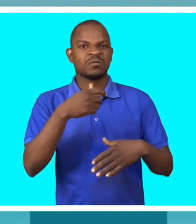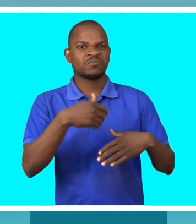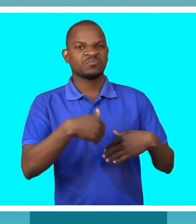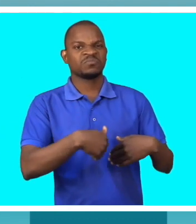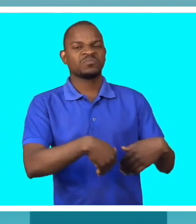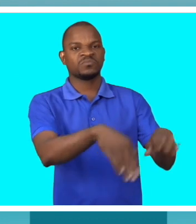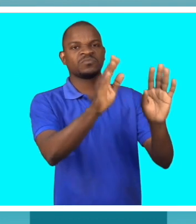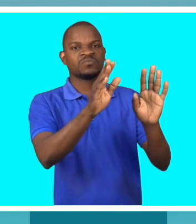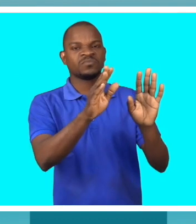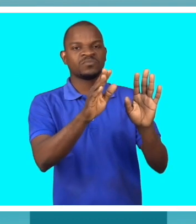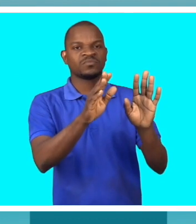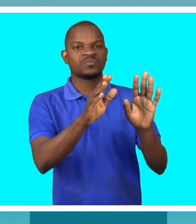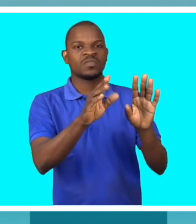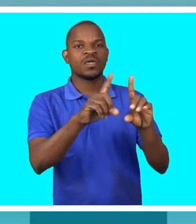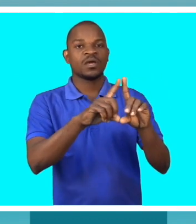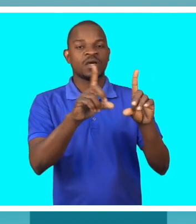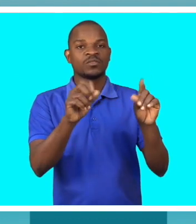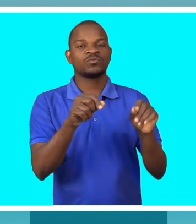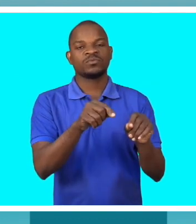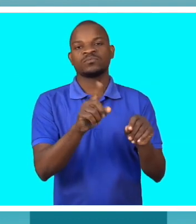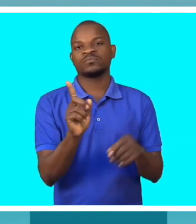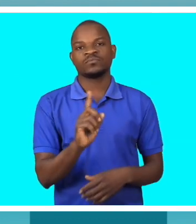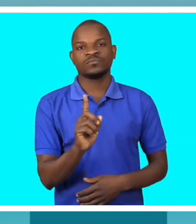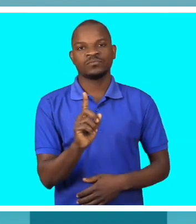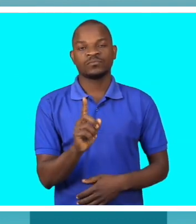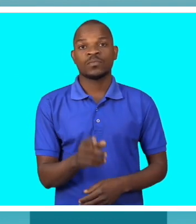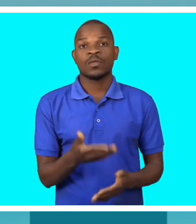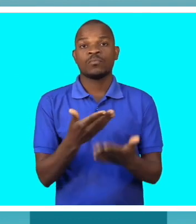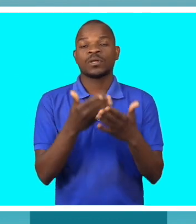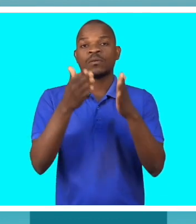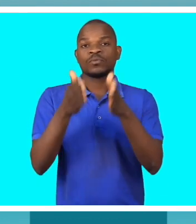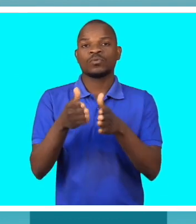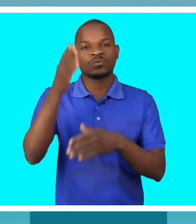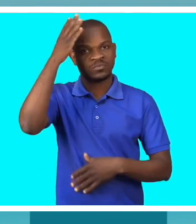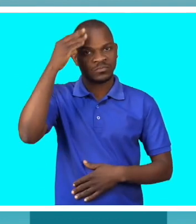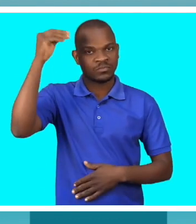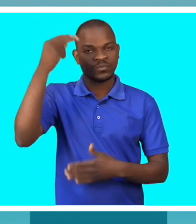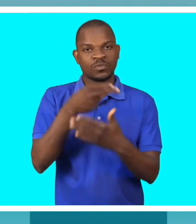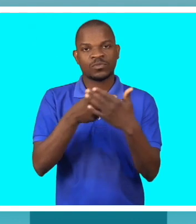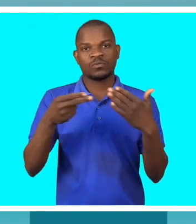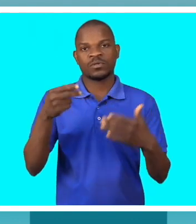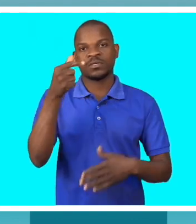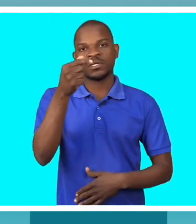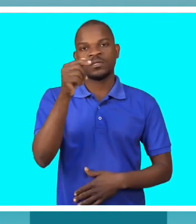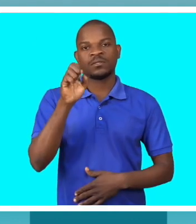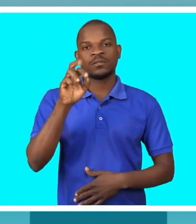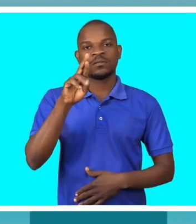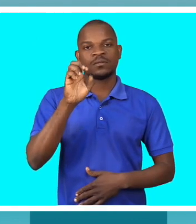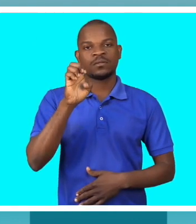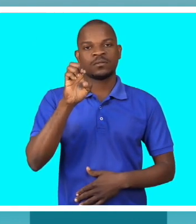desesperada em relação a esse aspecto. A psicóloga clínica, Tereza Pereira, diz que a lesão medular